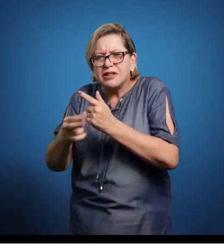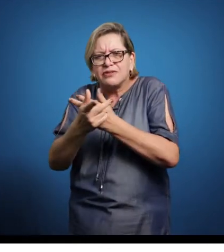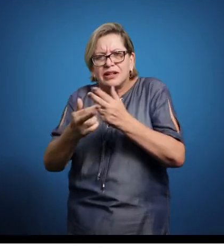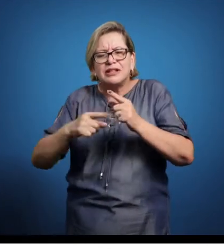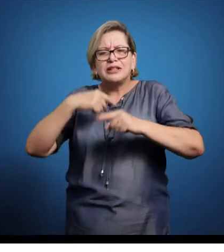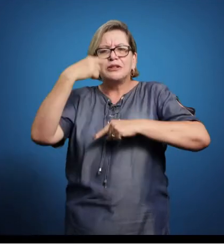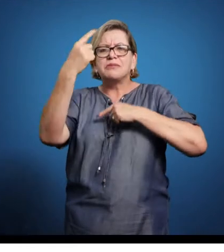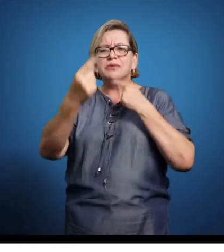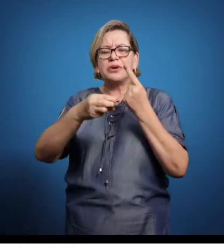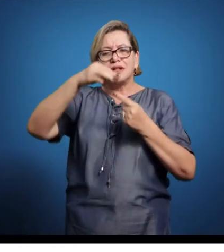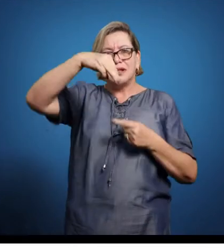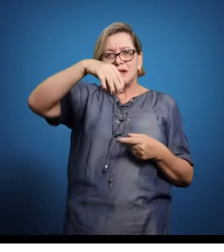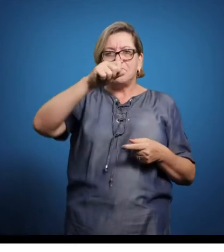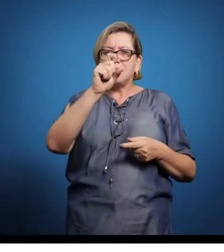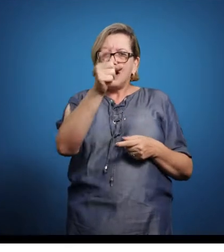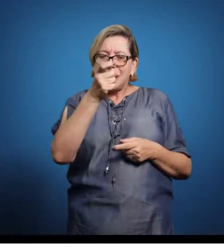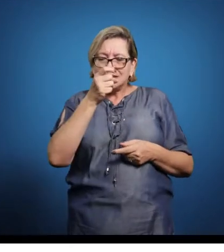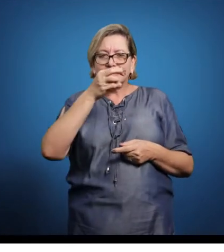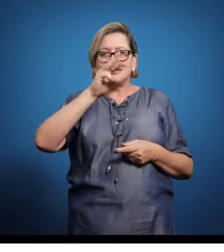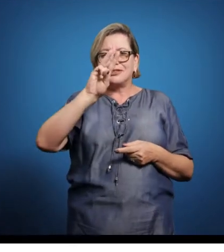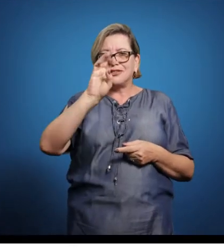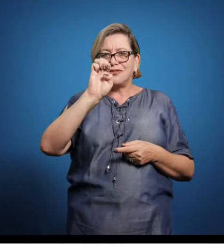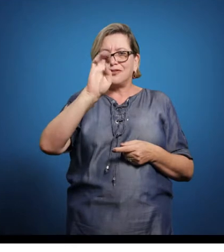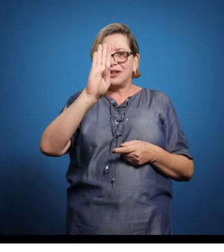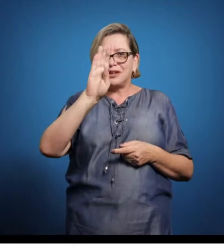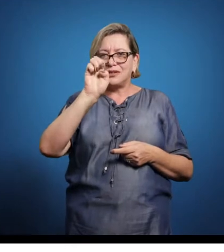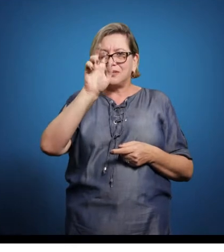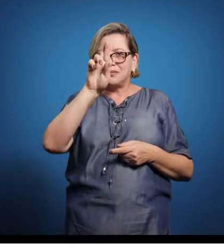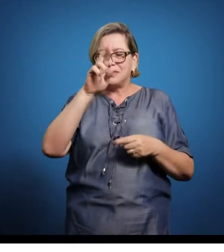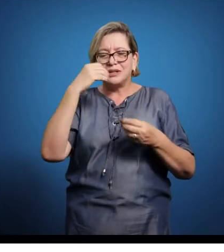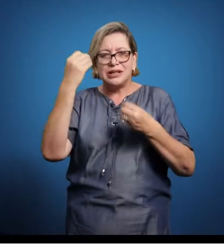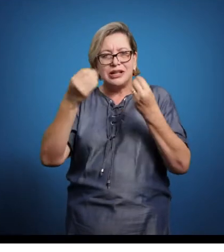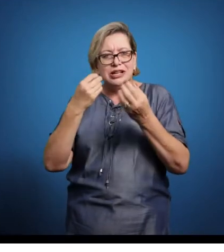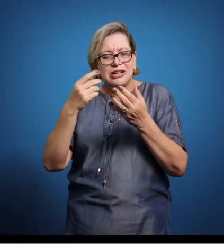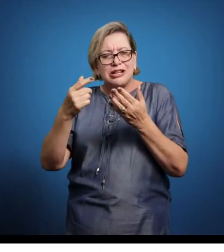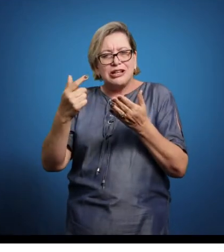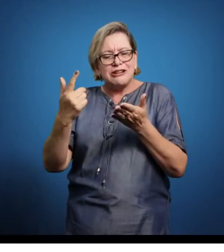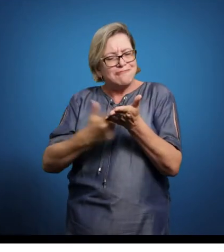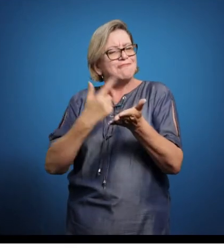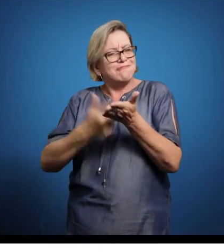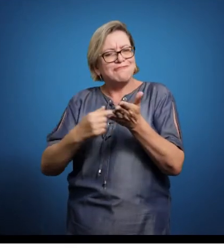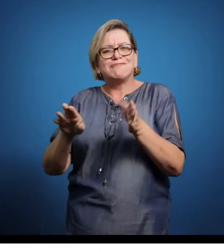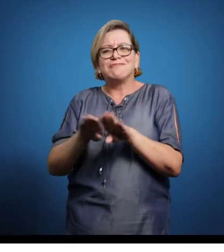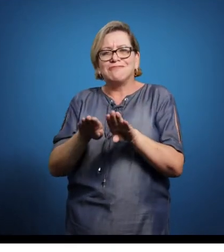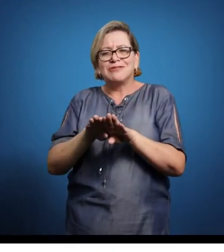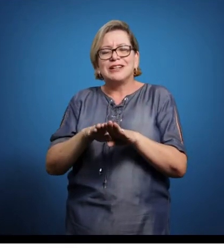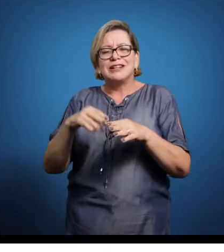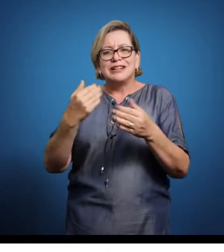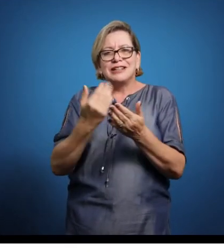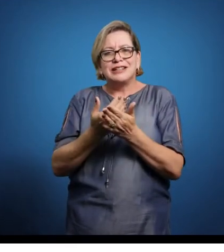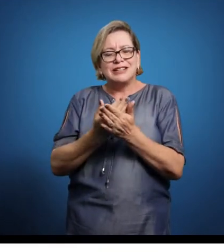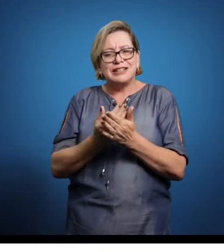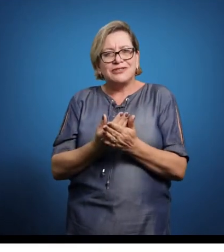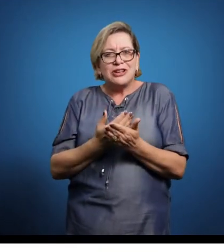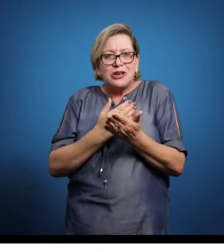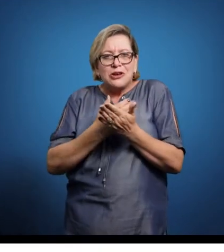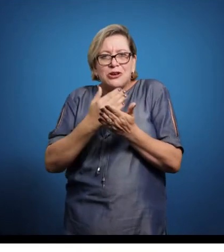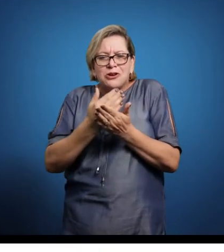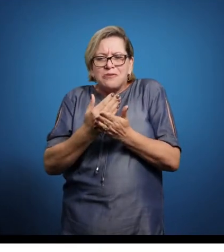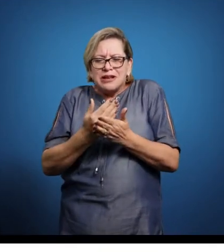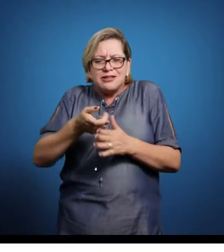continuidade. Descreve ciência e política, duas vocações. E aí ele começa analisando a